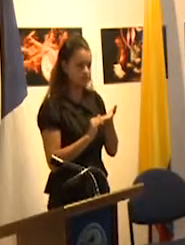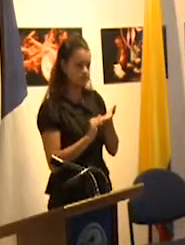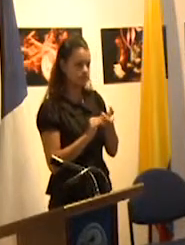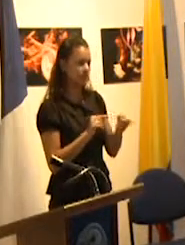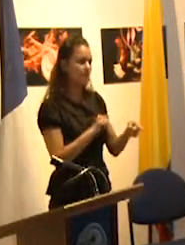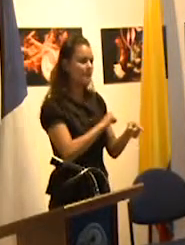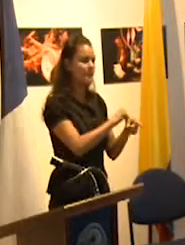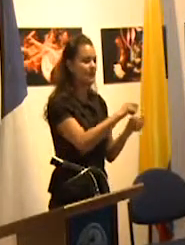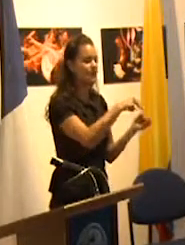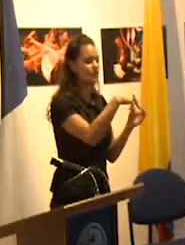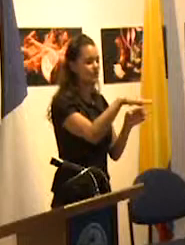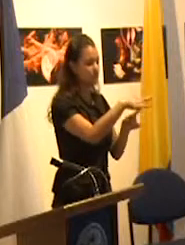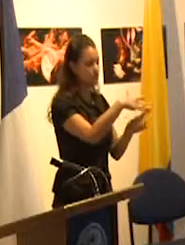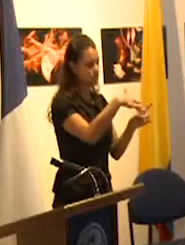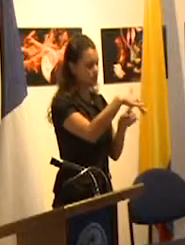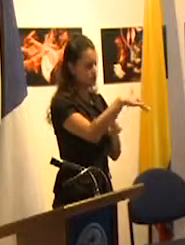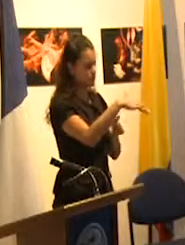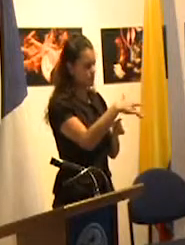locales